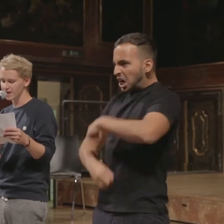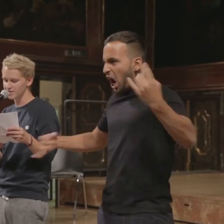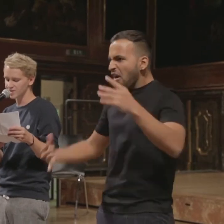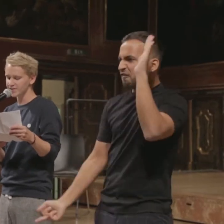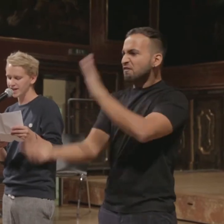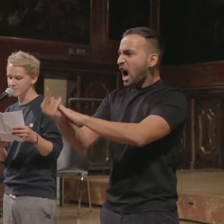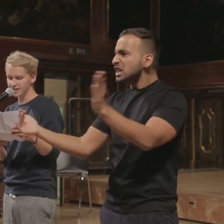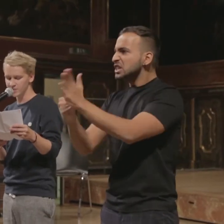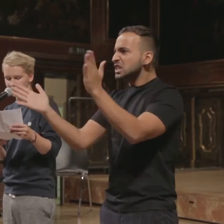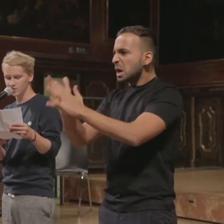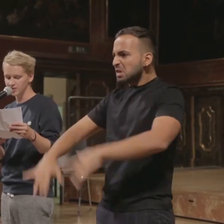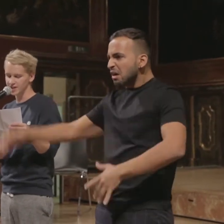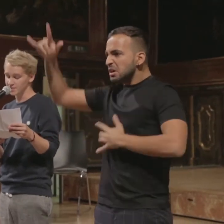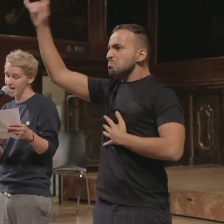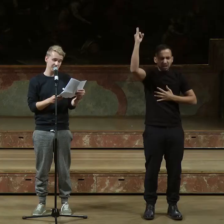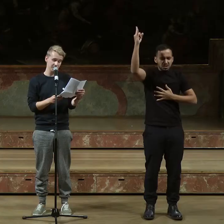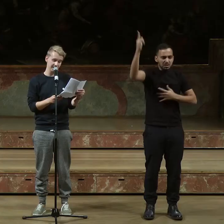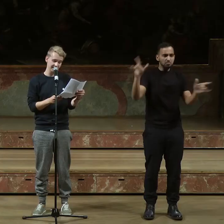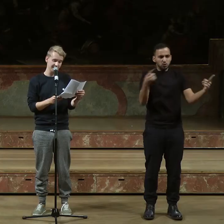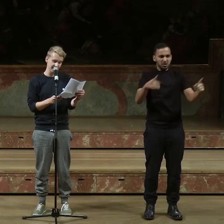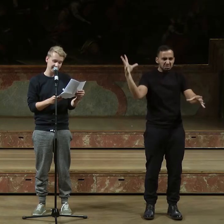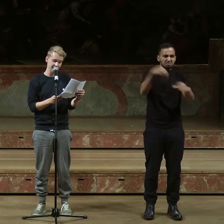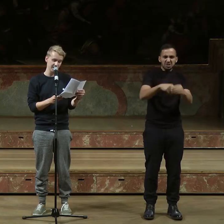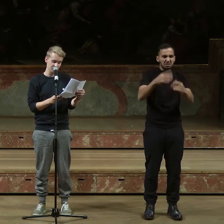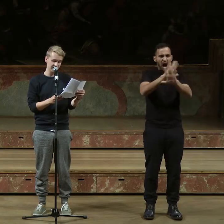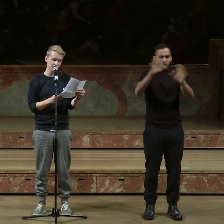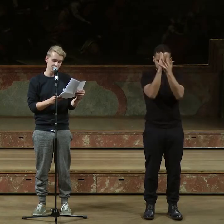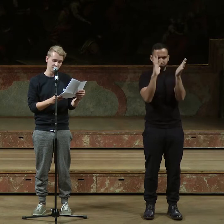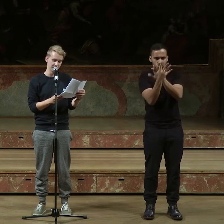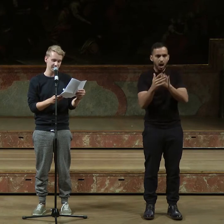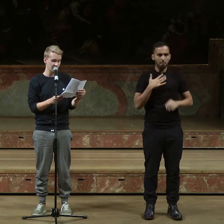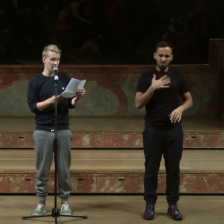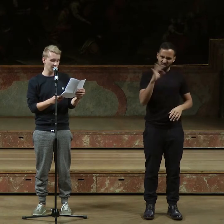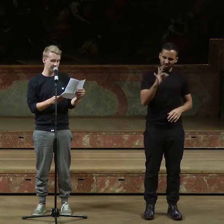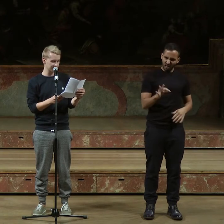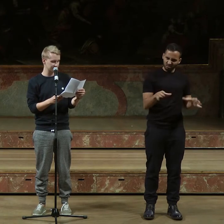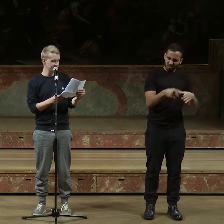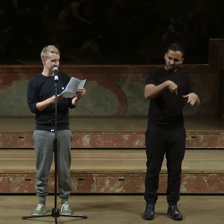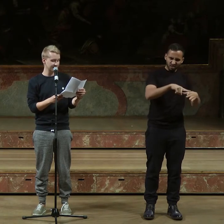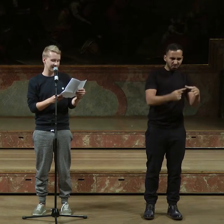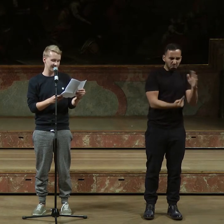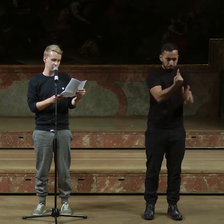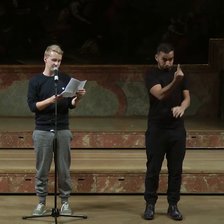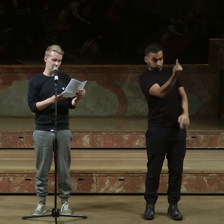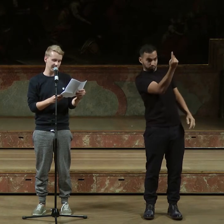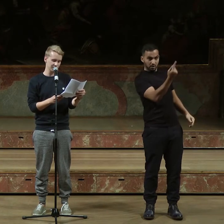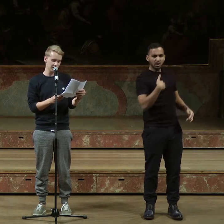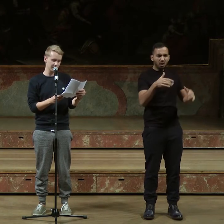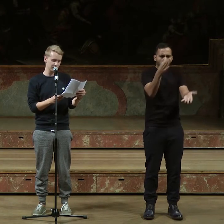reißt, dann eine Metalband gründet, aber im Heimatort meiner Tante Anke ist aussteigen unüblich. Obdach ist ein kleines, überschaubares Dorf am